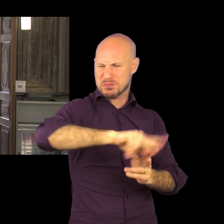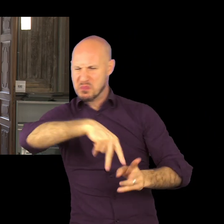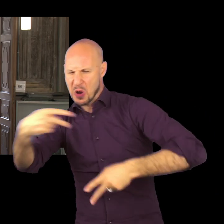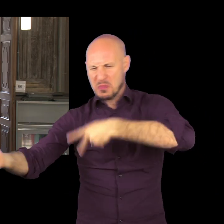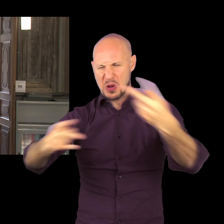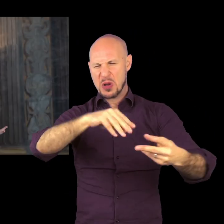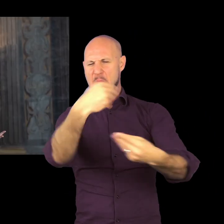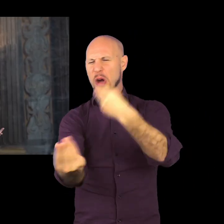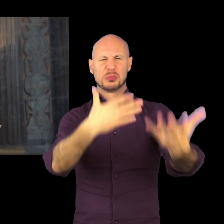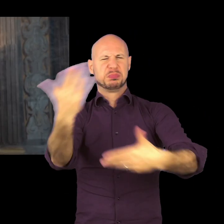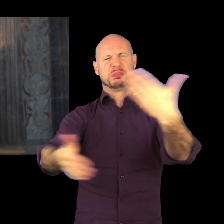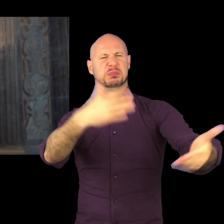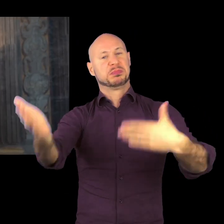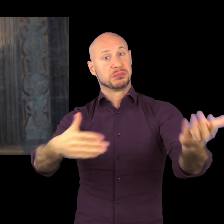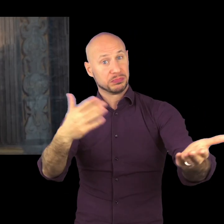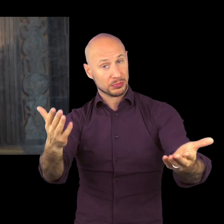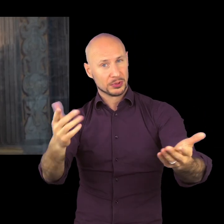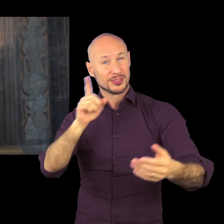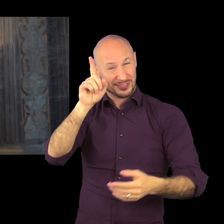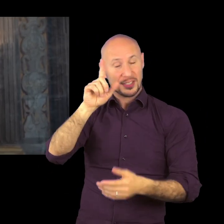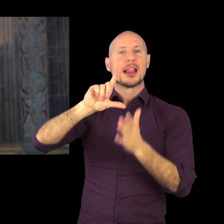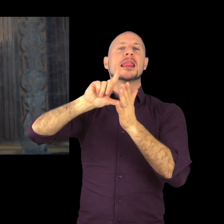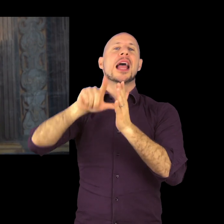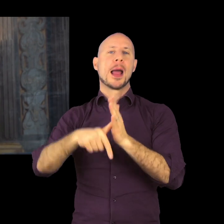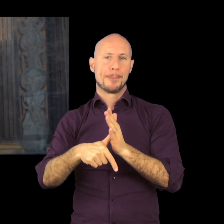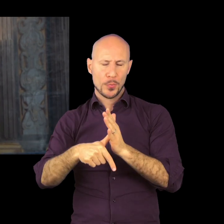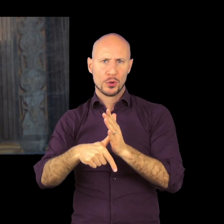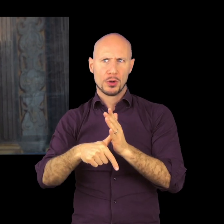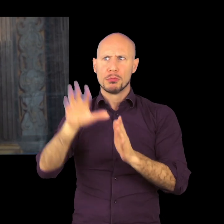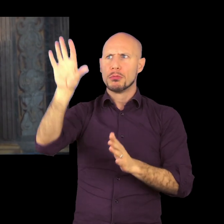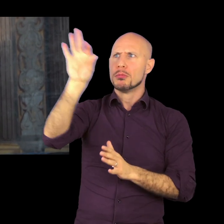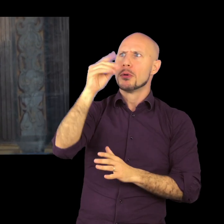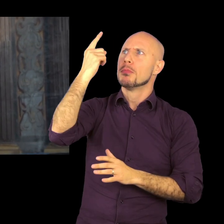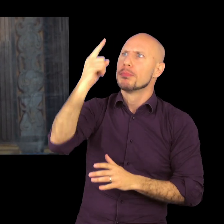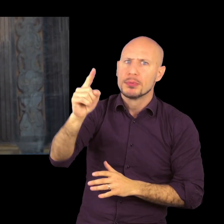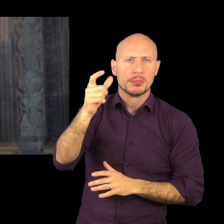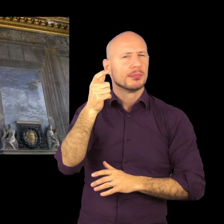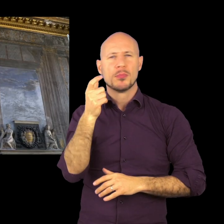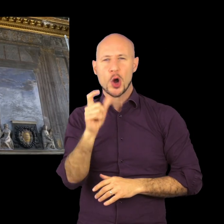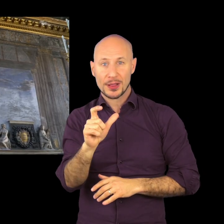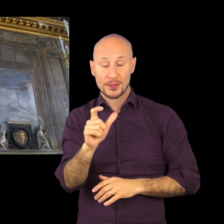E come mai viene scelto quindi un tema così drammatico, cioè un cambiamento così repentino delle tematiche